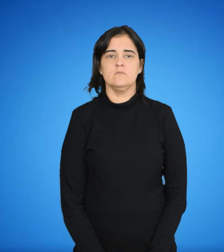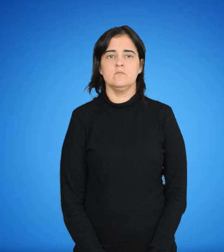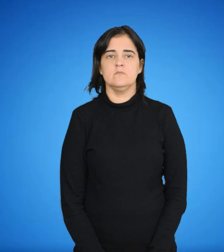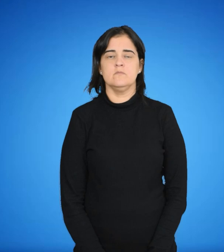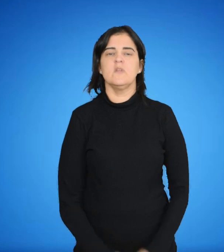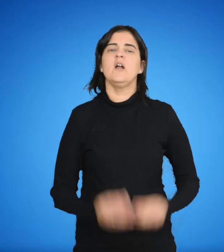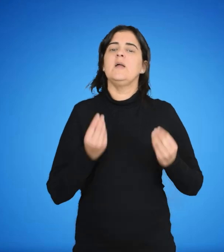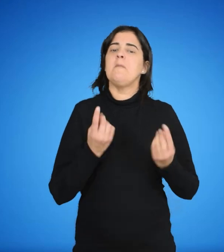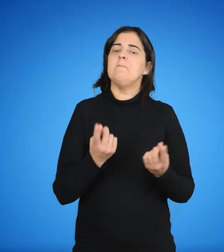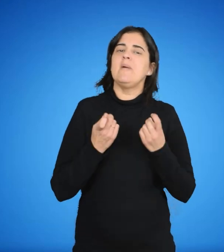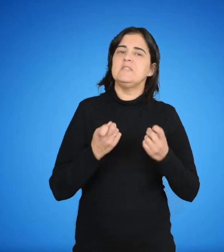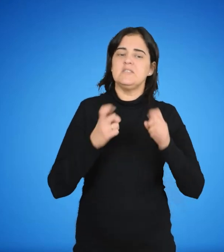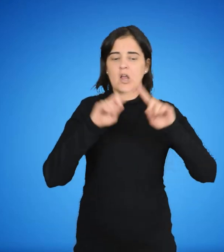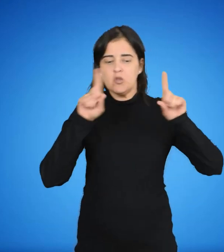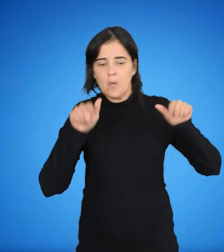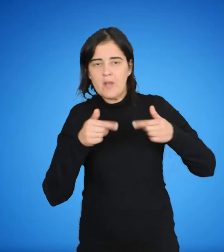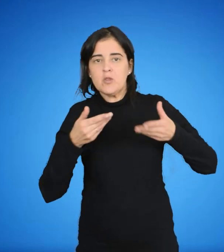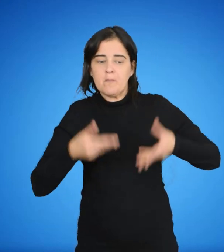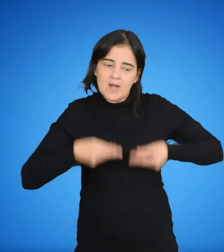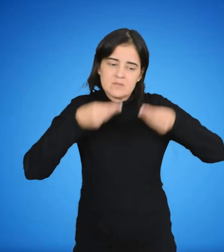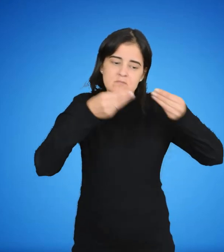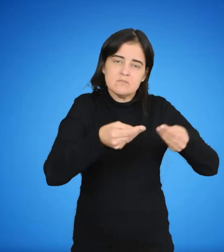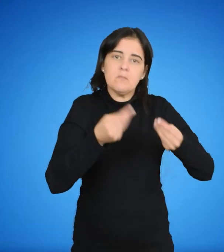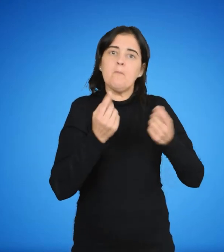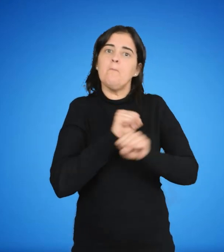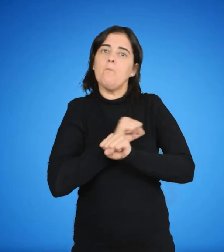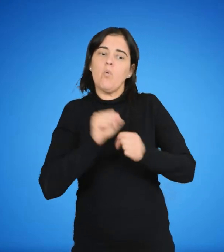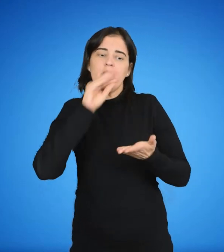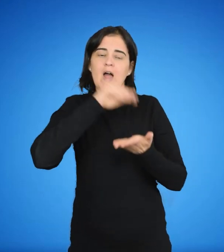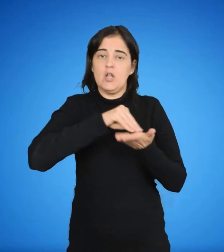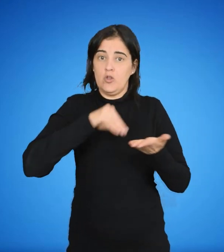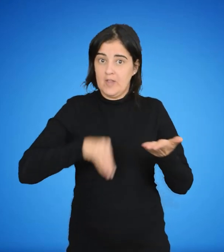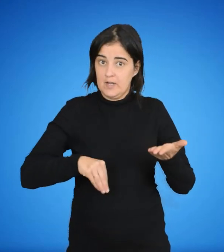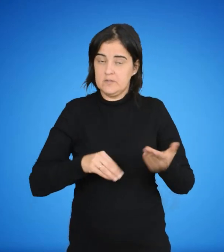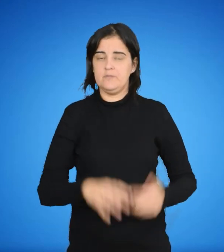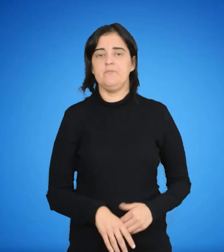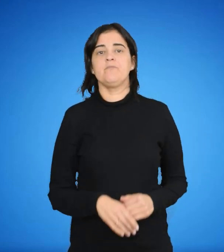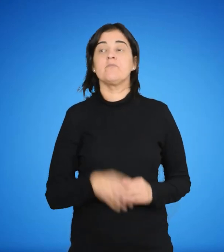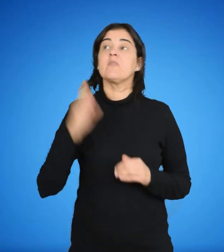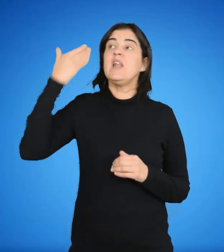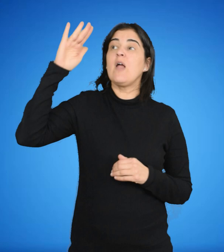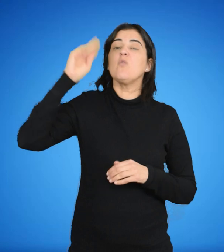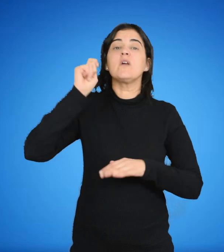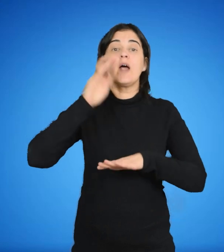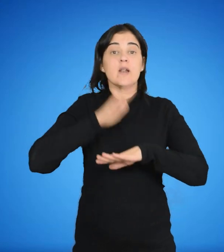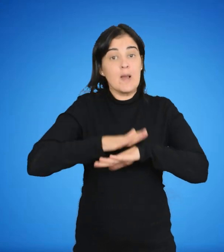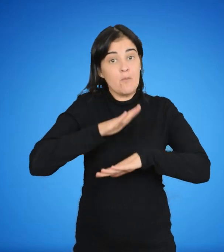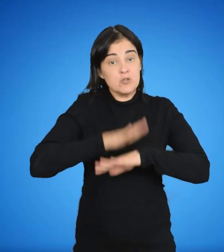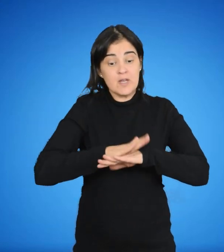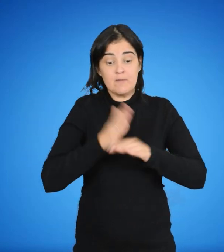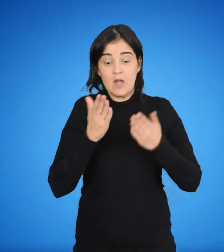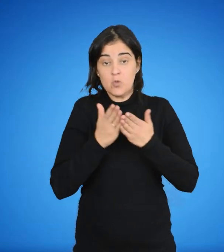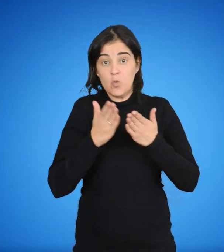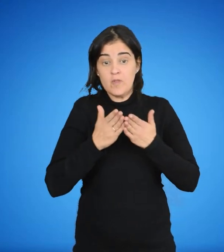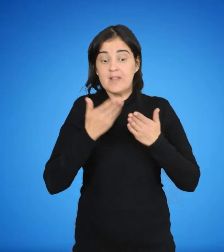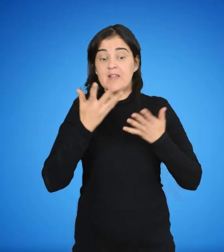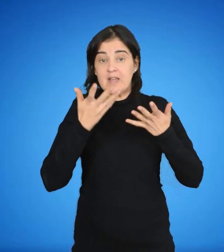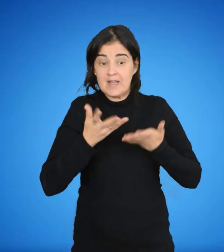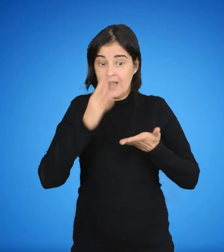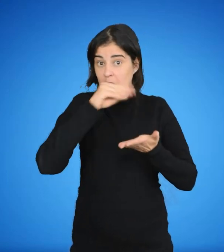¿Qué documentación debo presentar para la inscripción? El adulto responsable del estudiante interesado debe